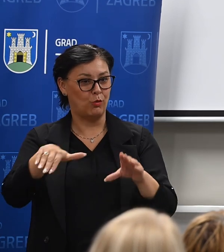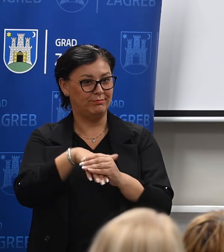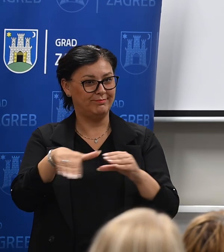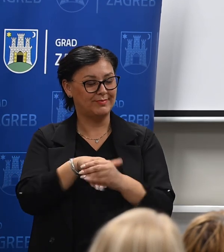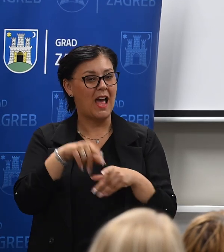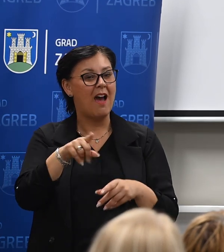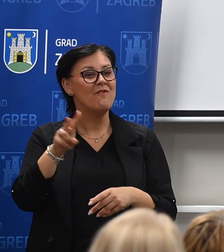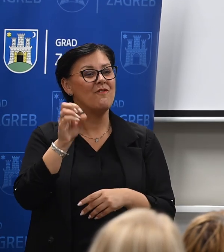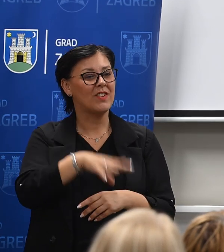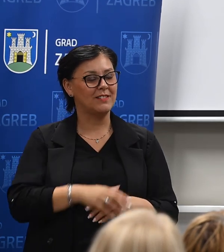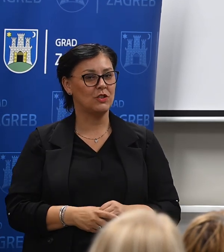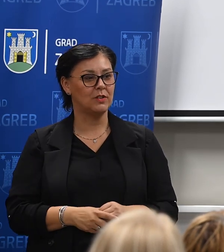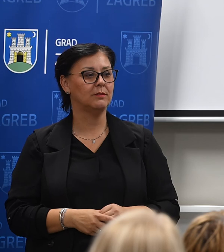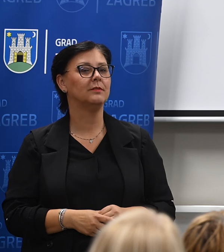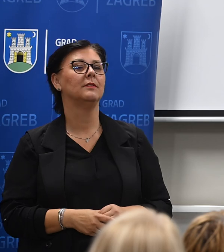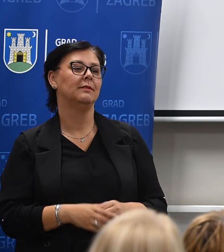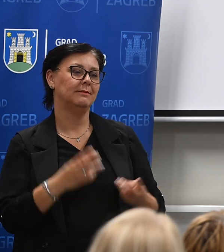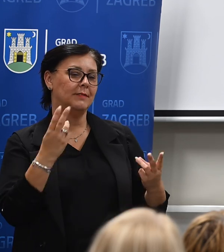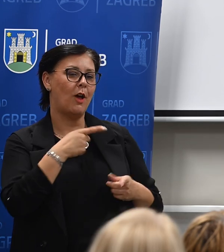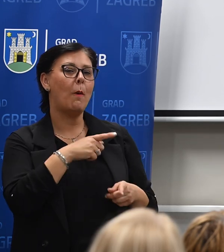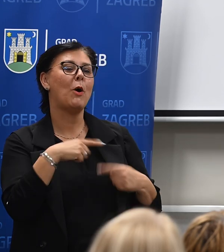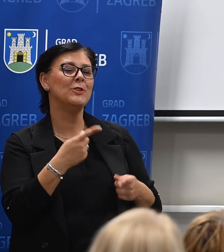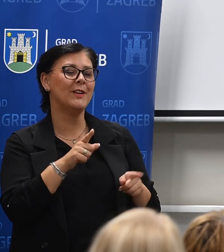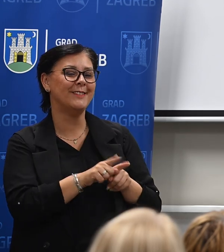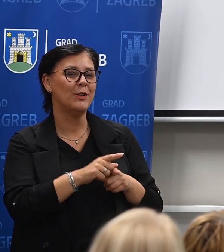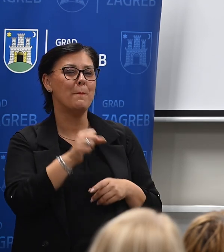vrtićima? Ali ima mikrofone koji ne stoja. Koji padaju?